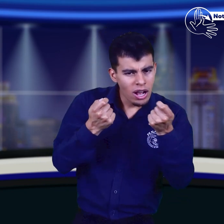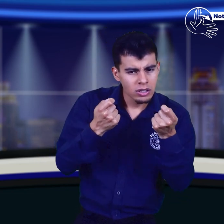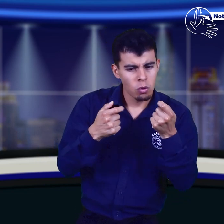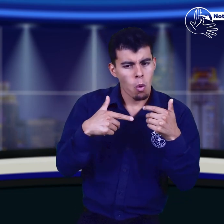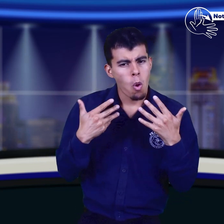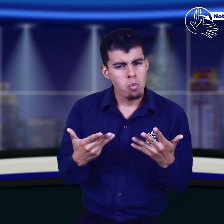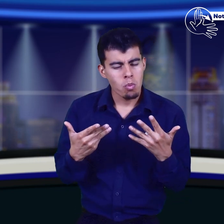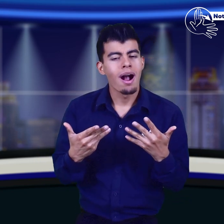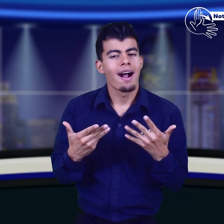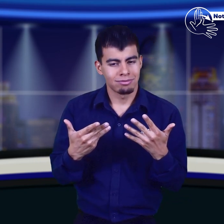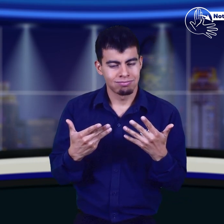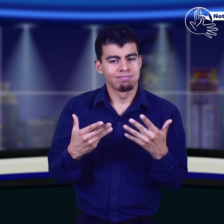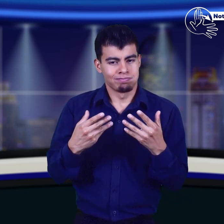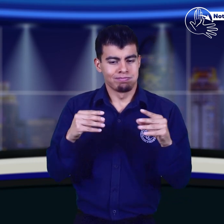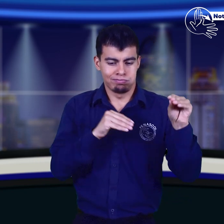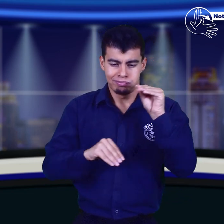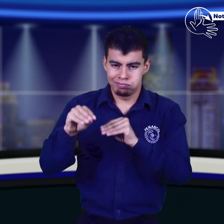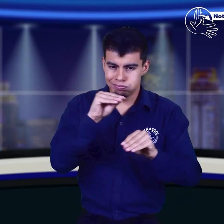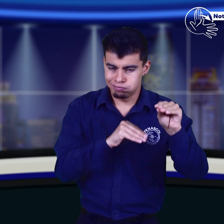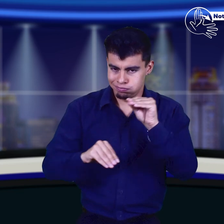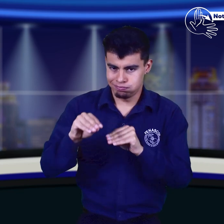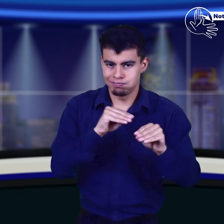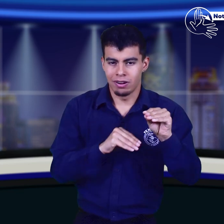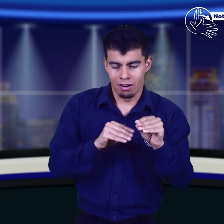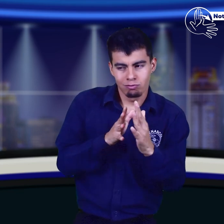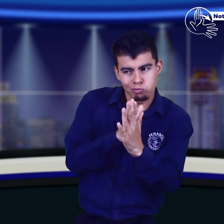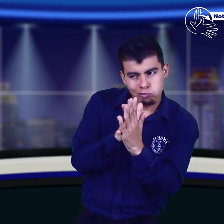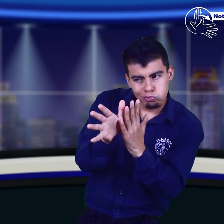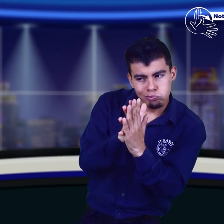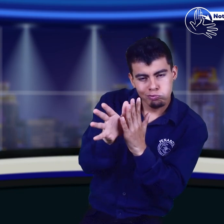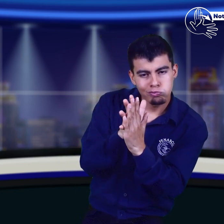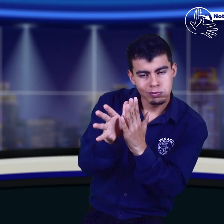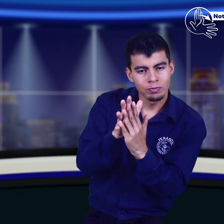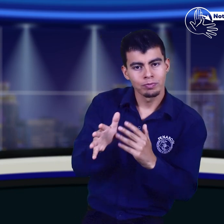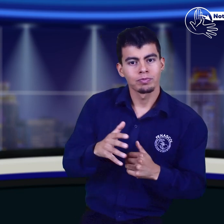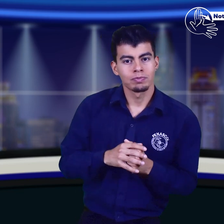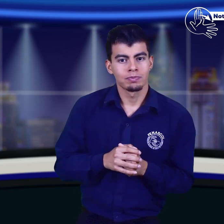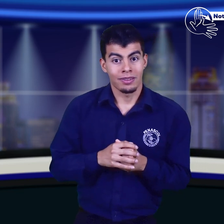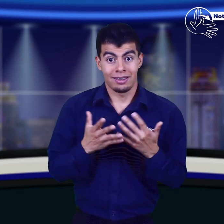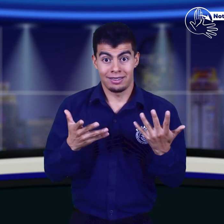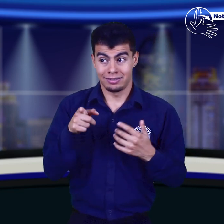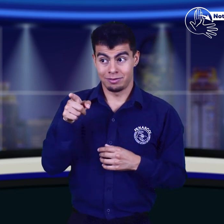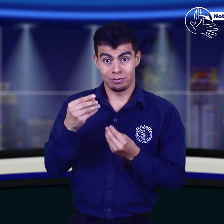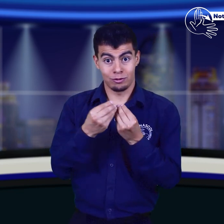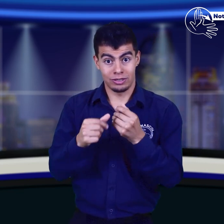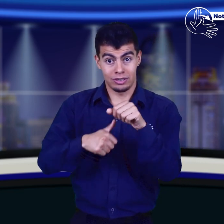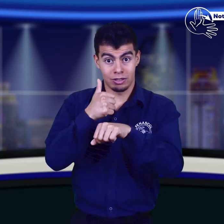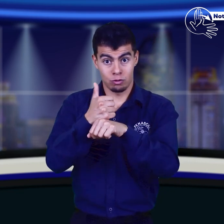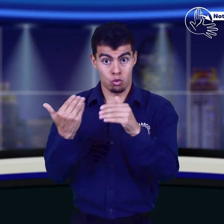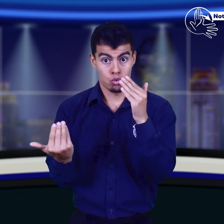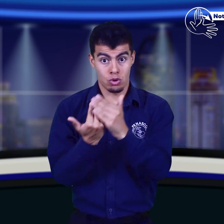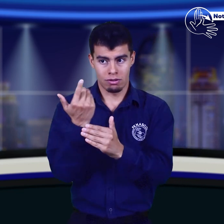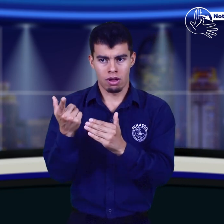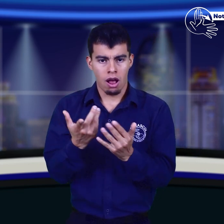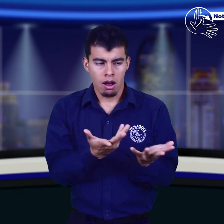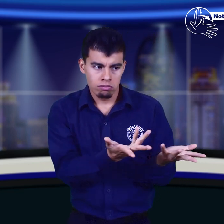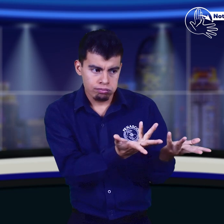estratégicos para realizar en adelante. Todo esto se desarrolló y se comunicó al nuevo Consejo Directivo para que tengan